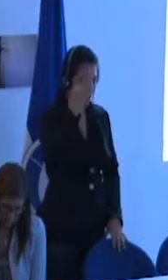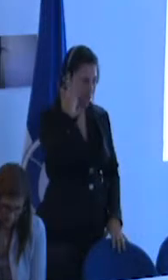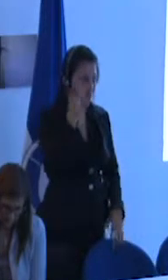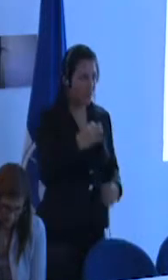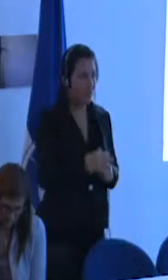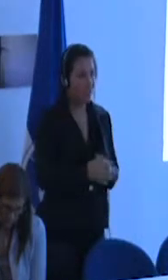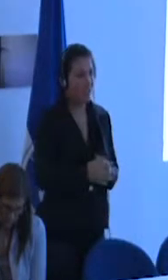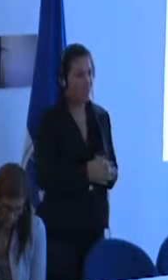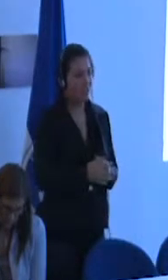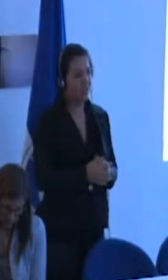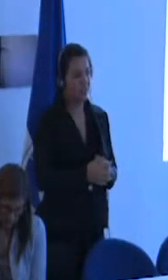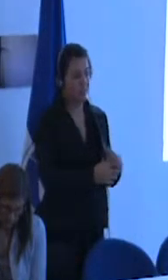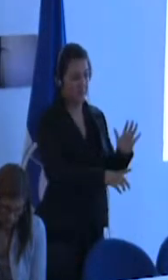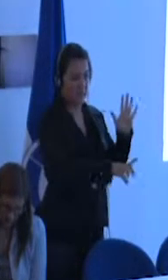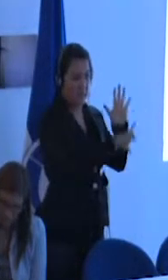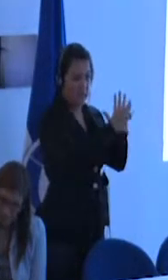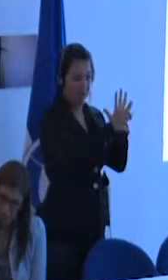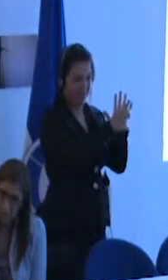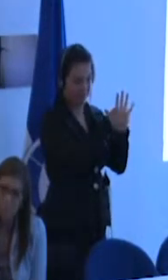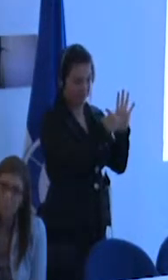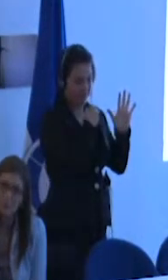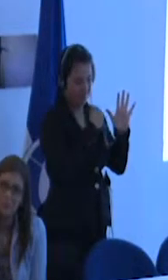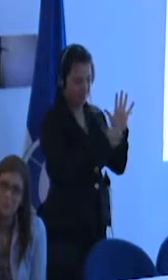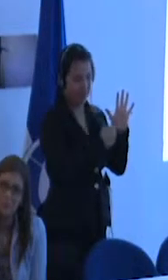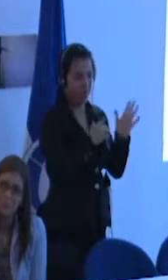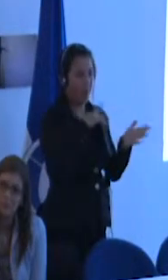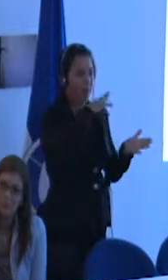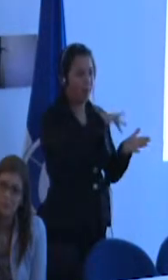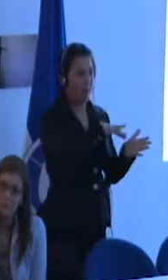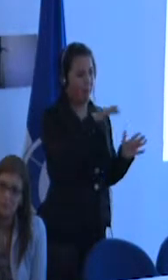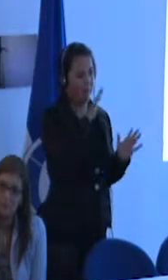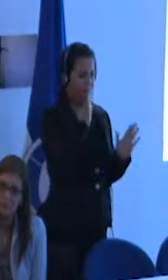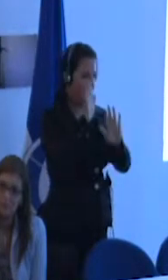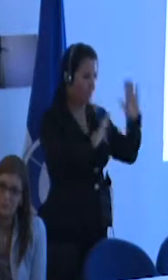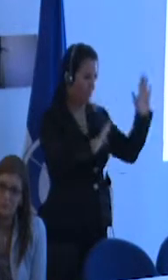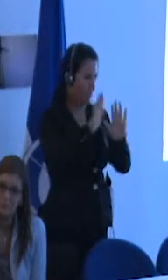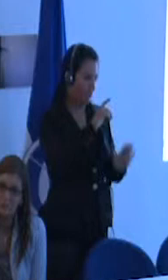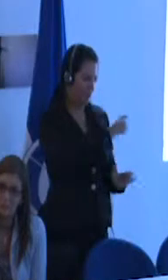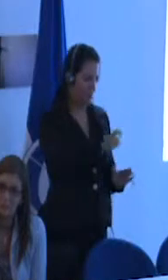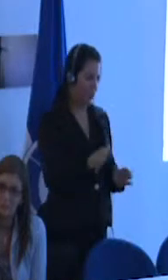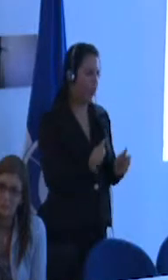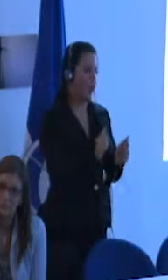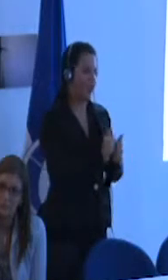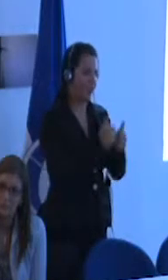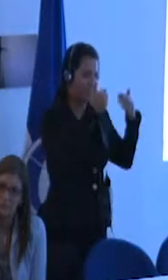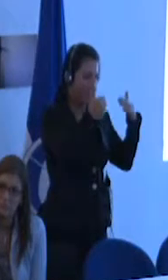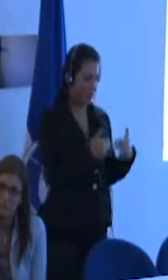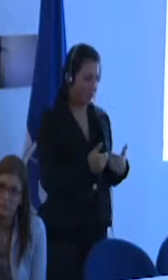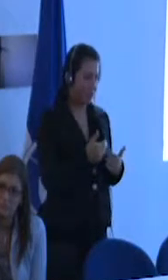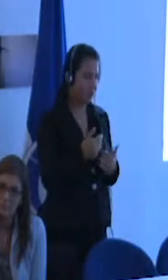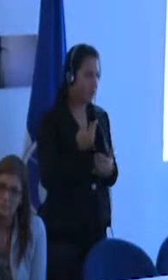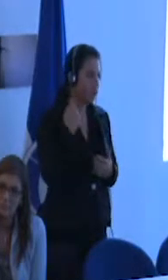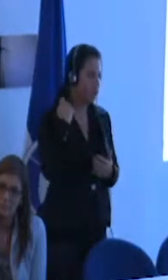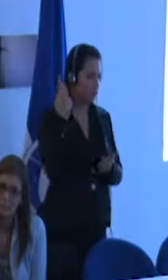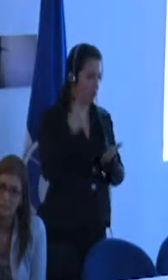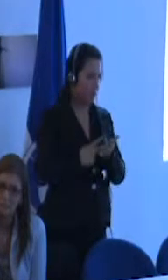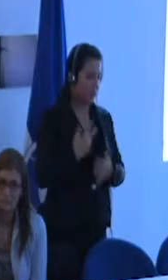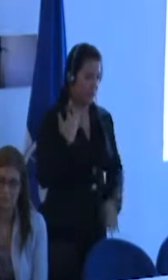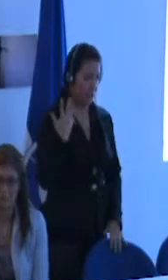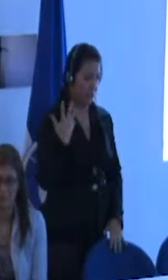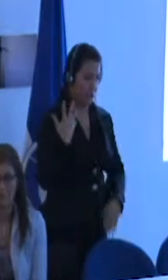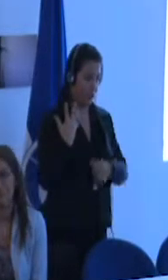Francia, la ley sobre la participación de las personas en condición de discapacidad en 2005,